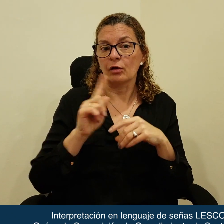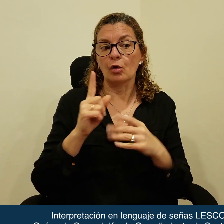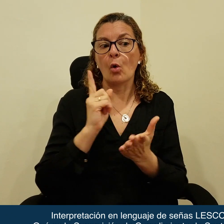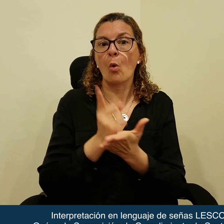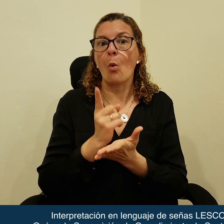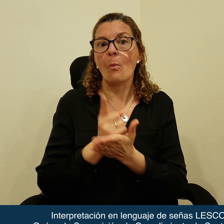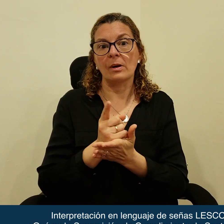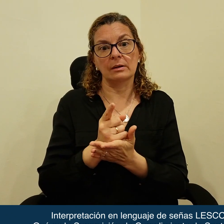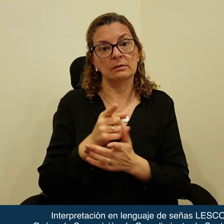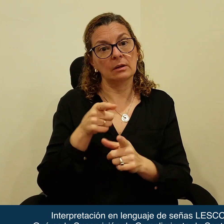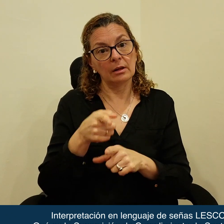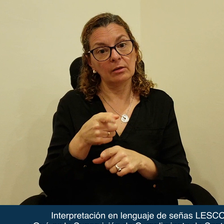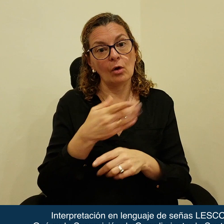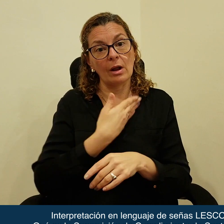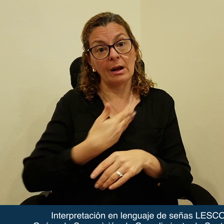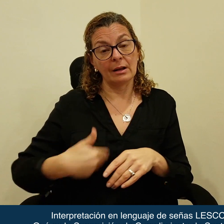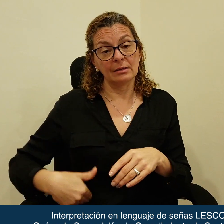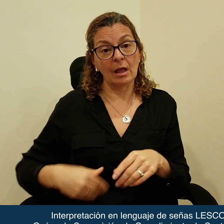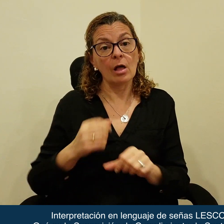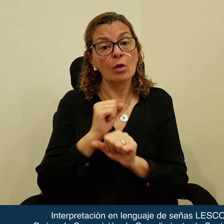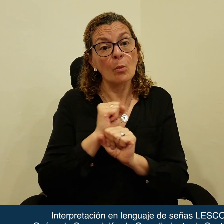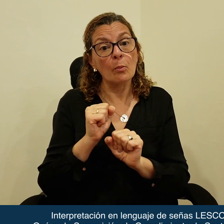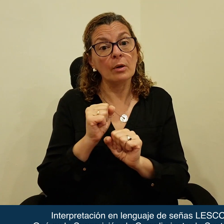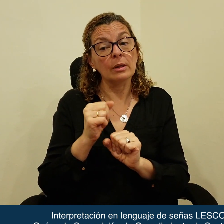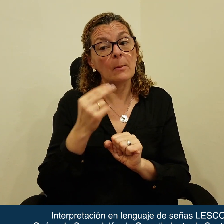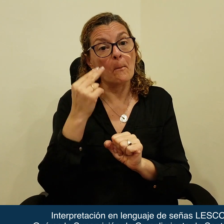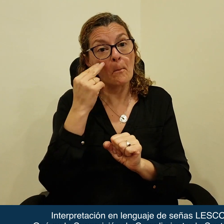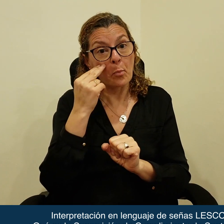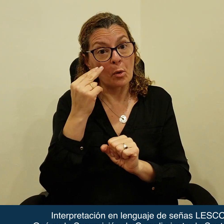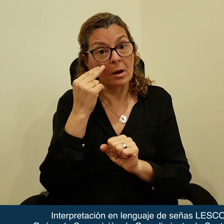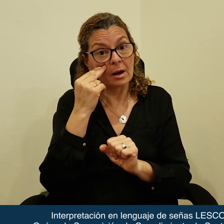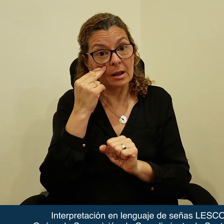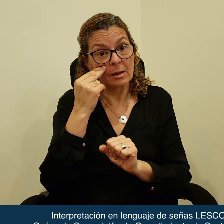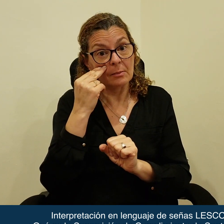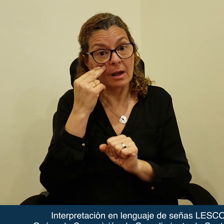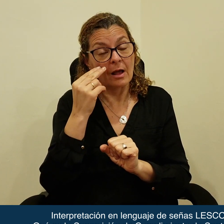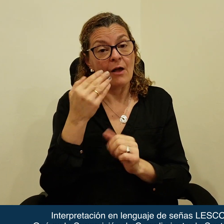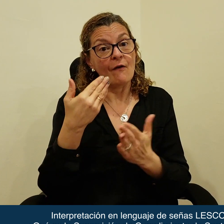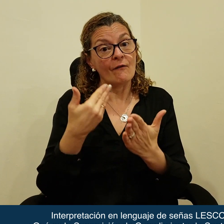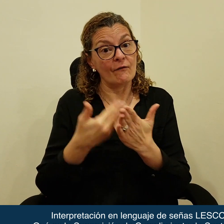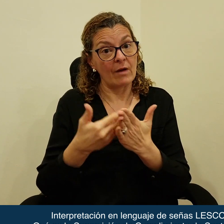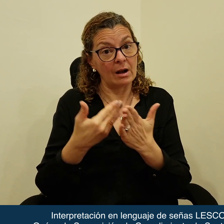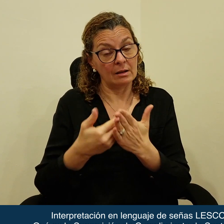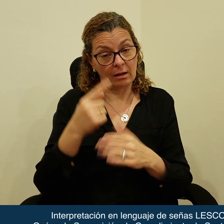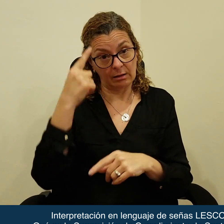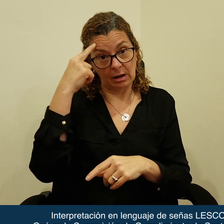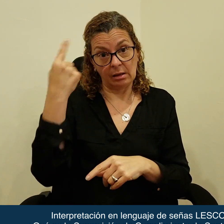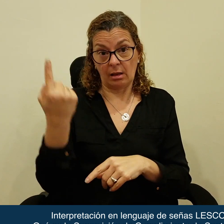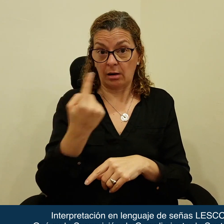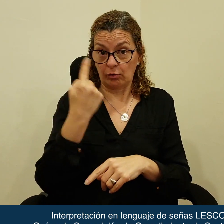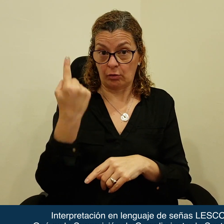cumplirse esto, el Estado puede incurrir en un ilícito internacional.